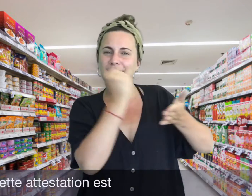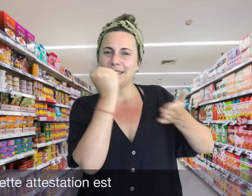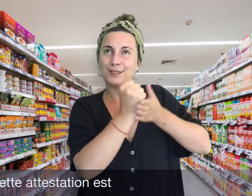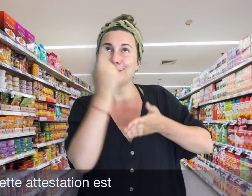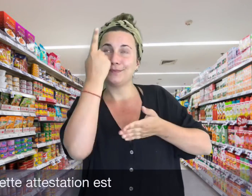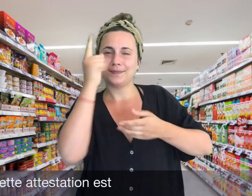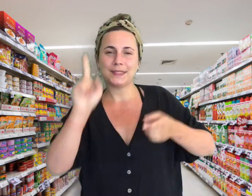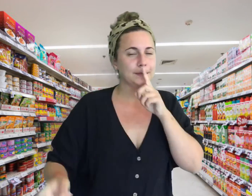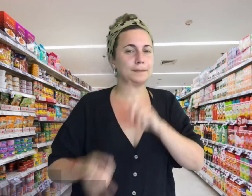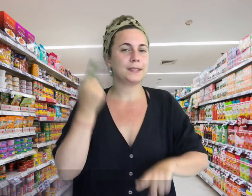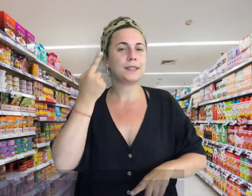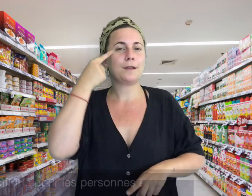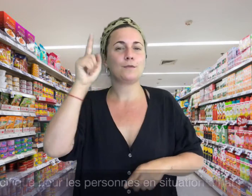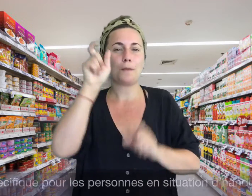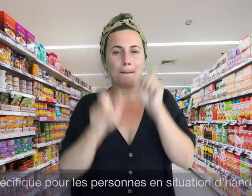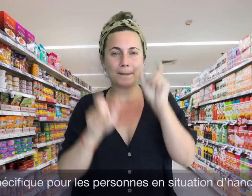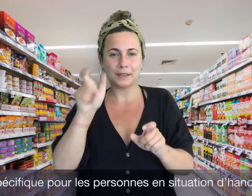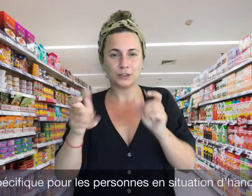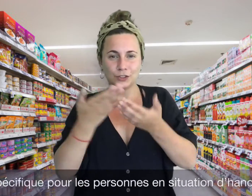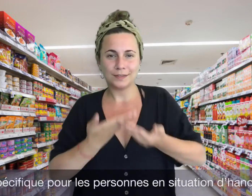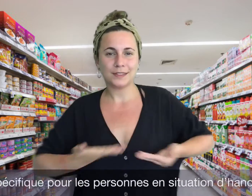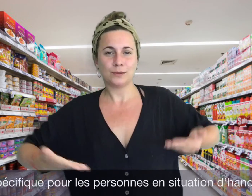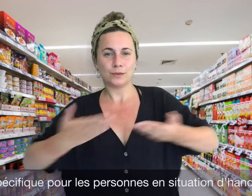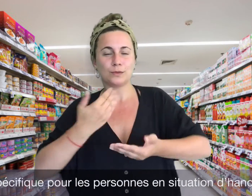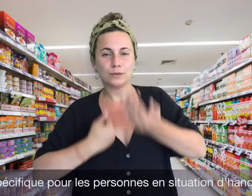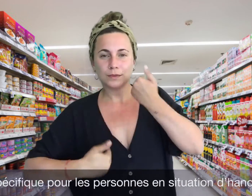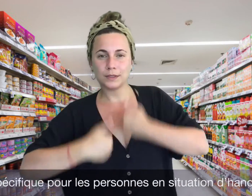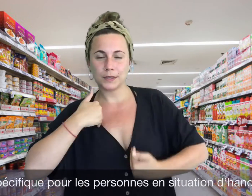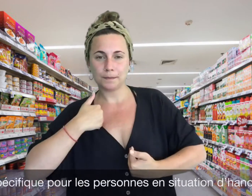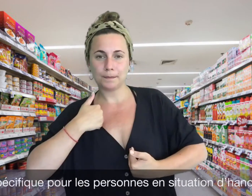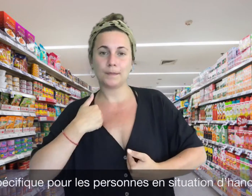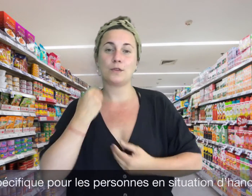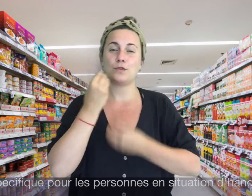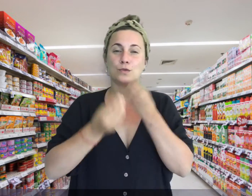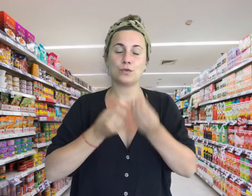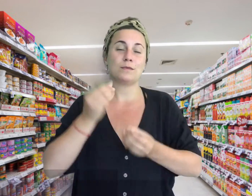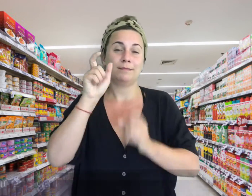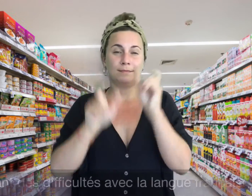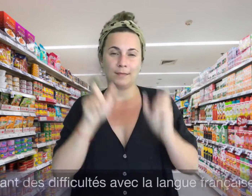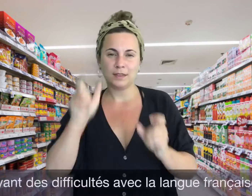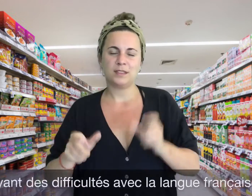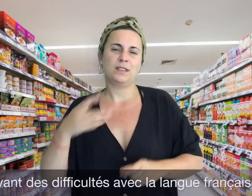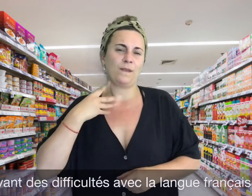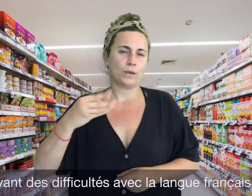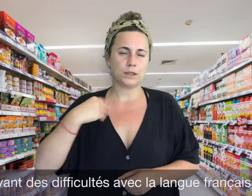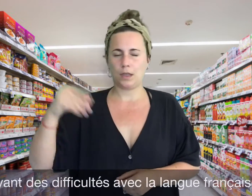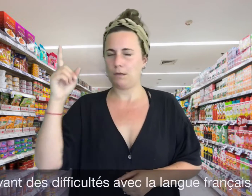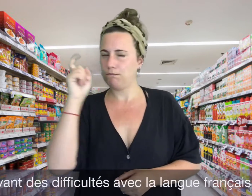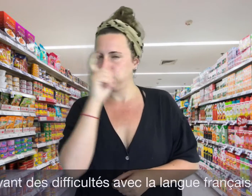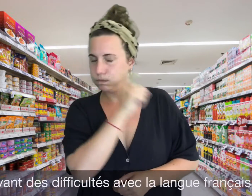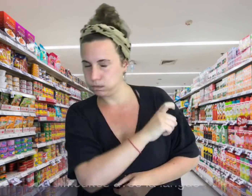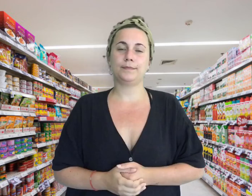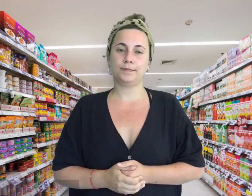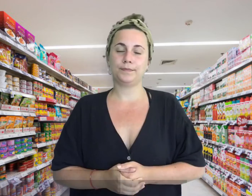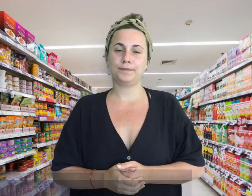attestation est spécifique pour les personnes en situation d'handicap ou ayant des difficultés avec la langue française.